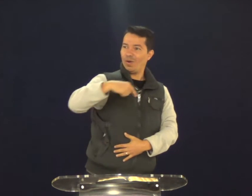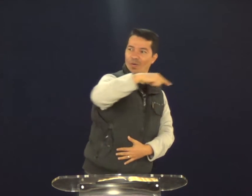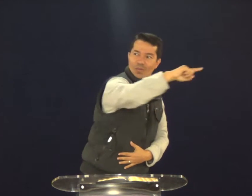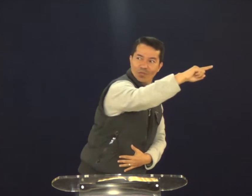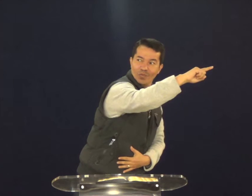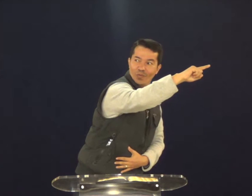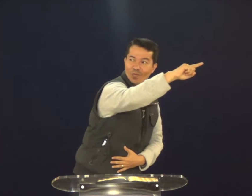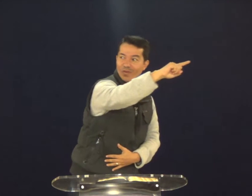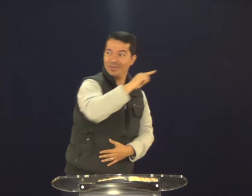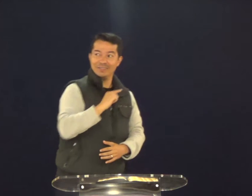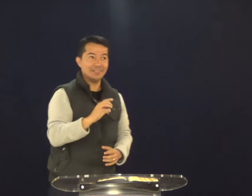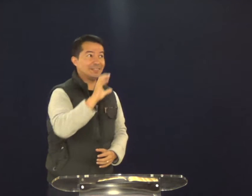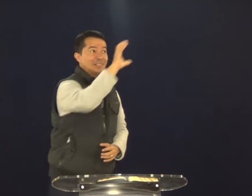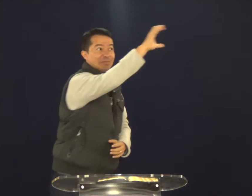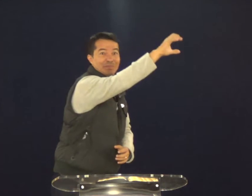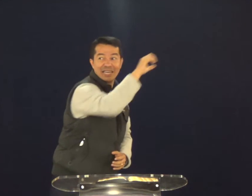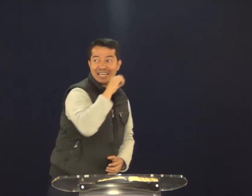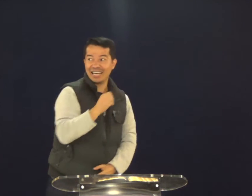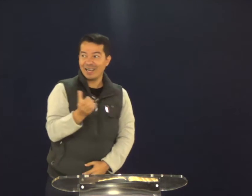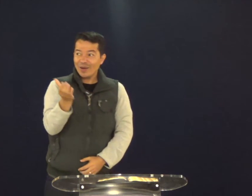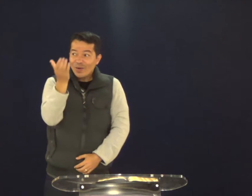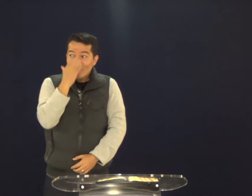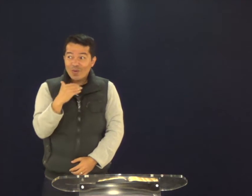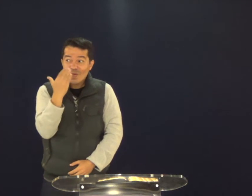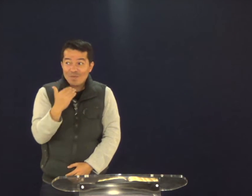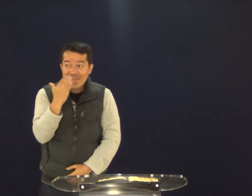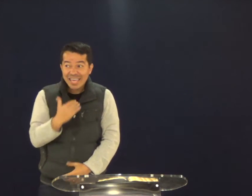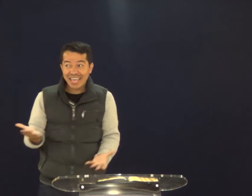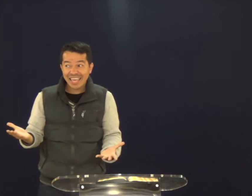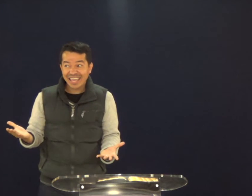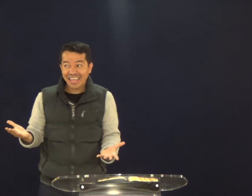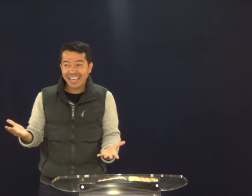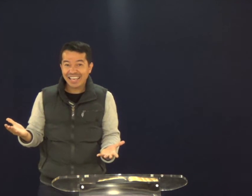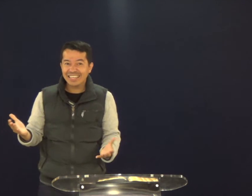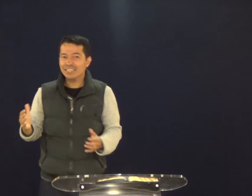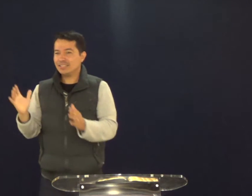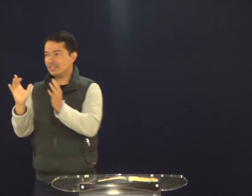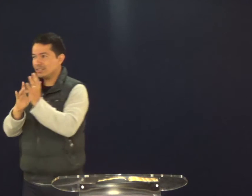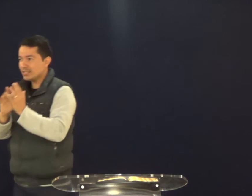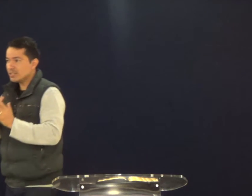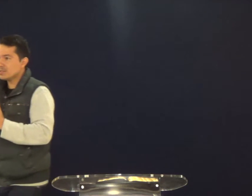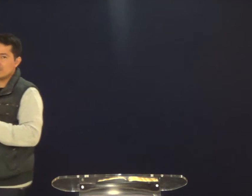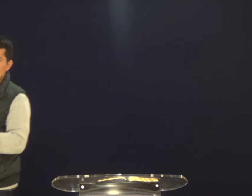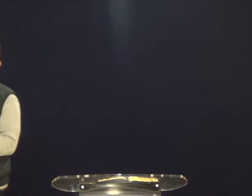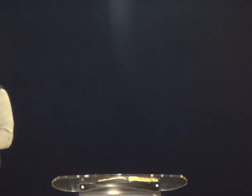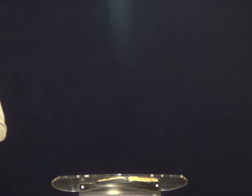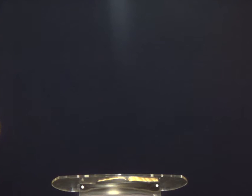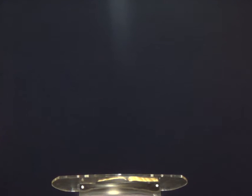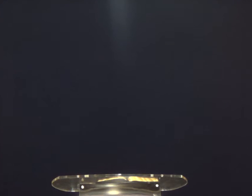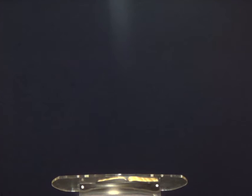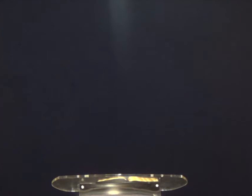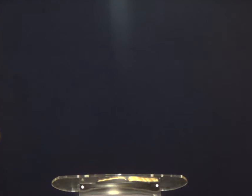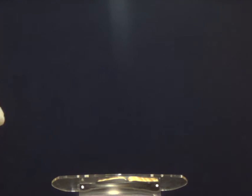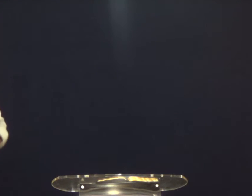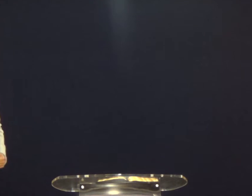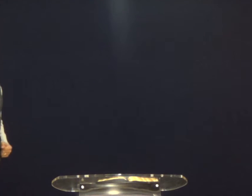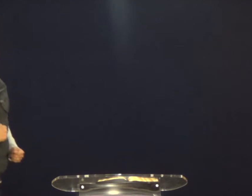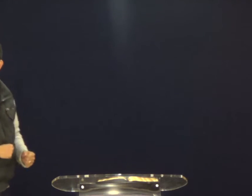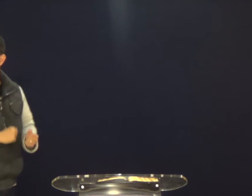estou com fome. Vou até lá. Apanhar um figo, um fruto, e vou me alimentar. E Jesus, então,